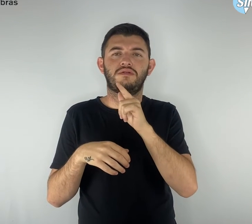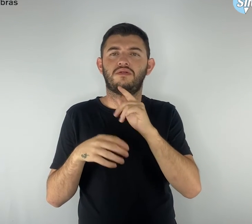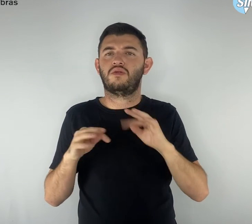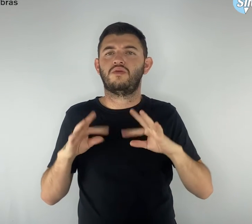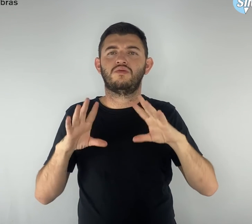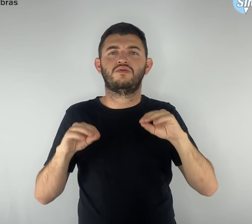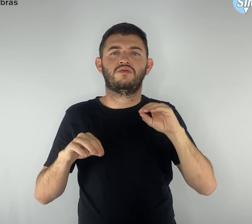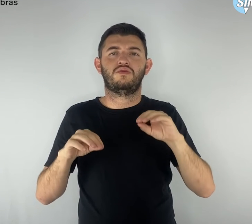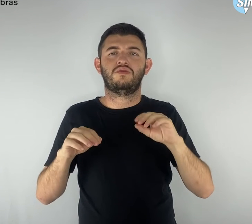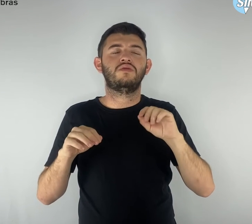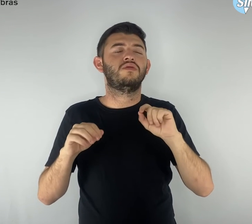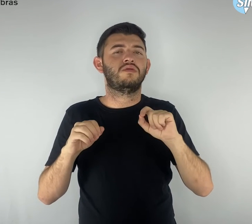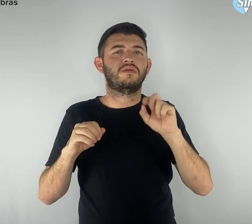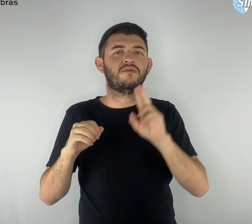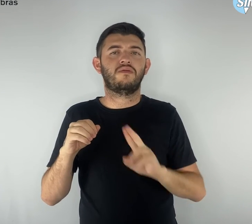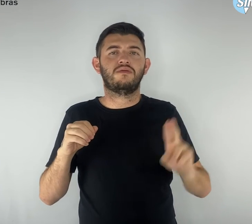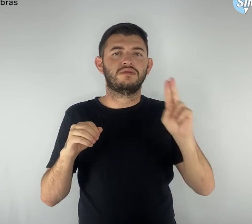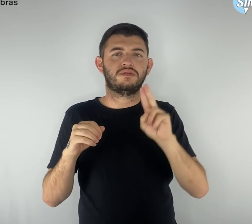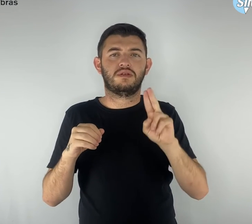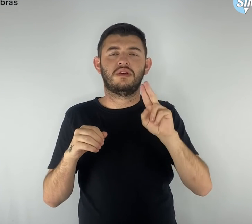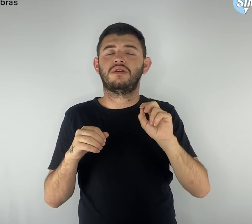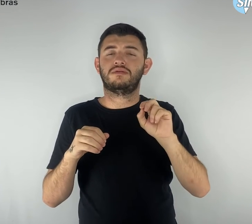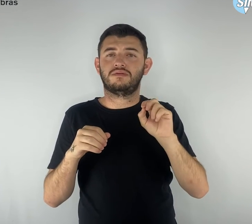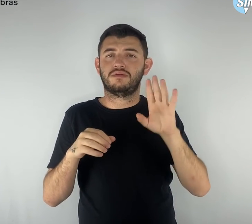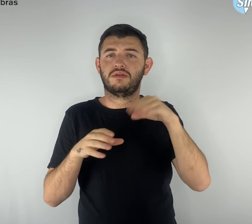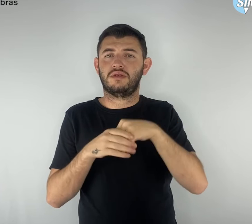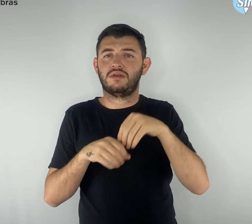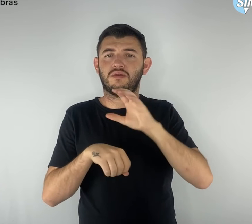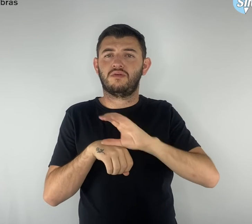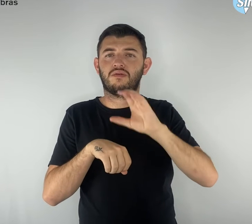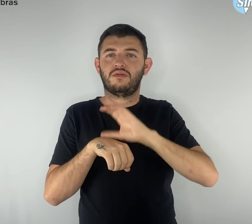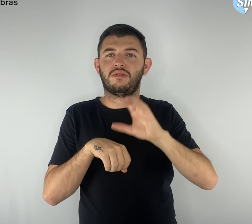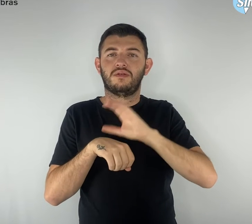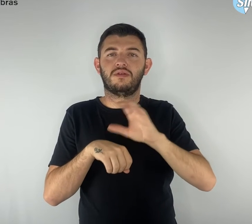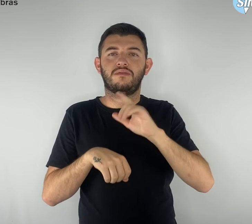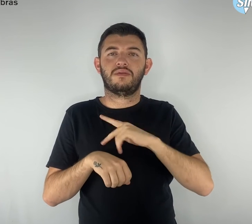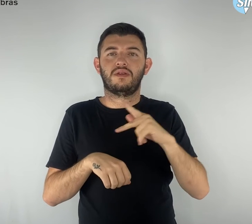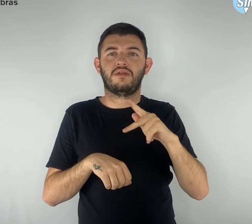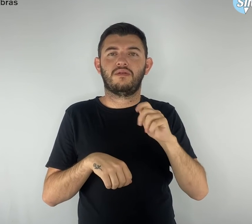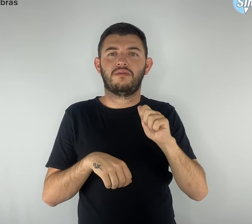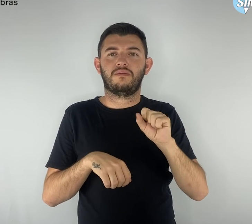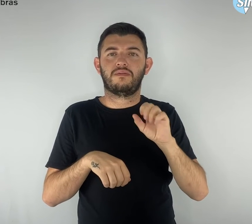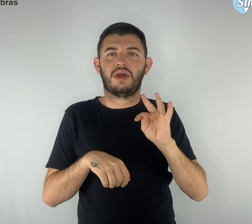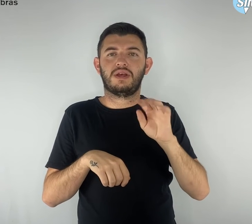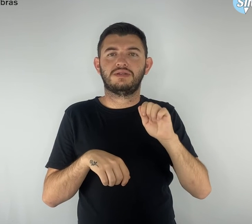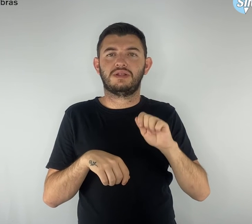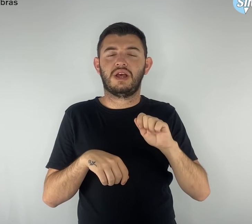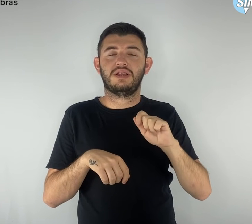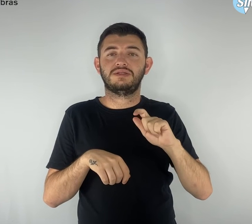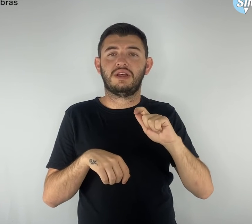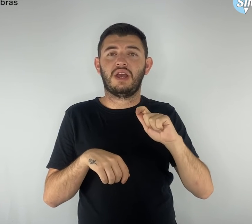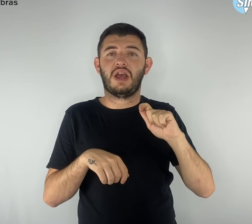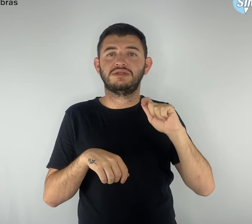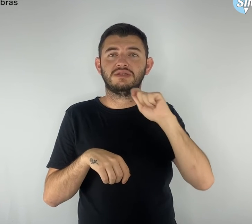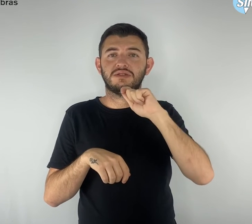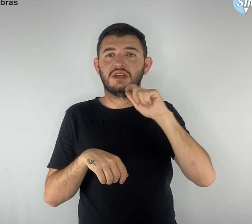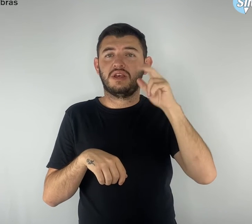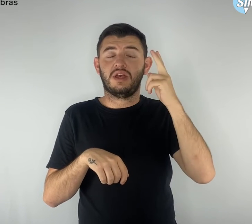como pasta de cenoura e de inhame para colocar no pão integral. Pão de queijo com alecrim,